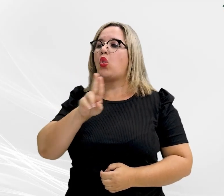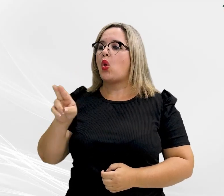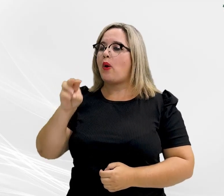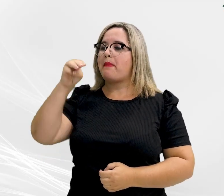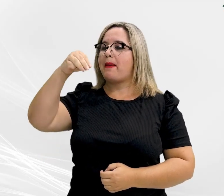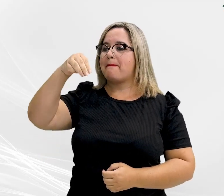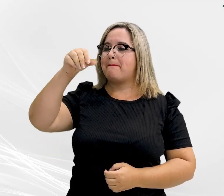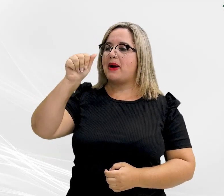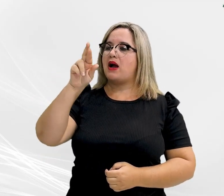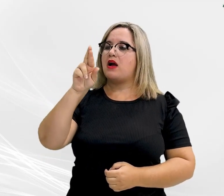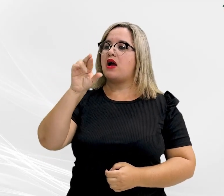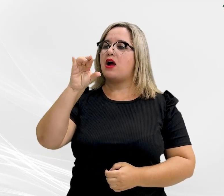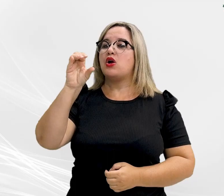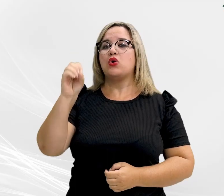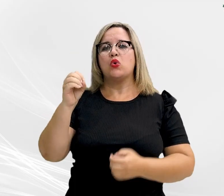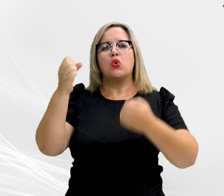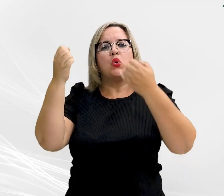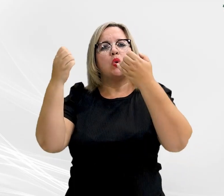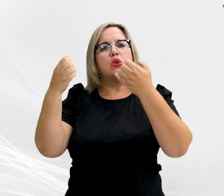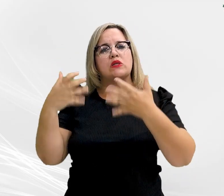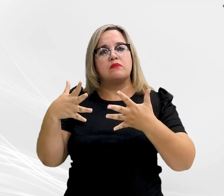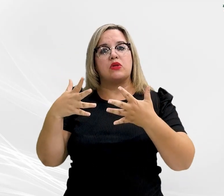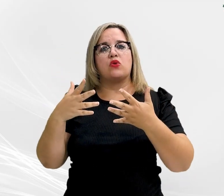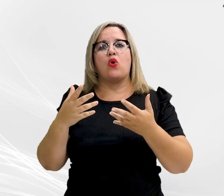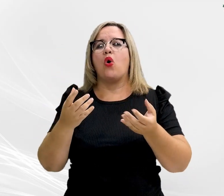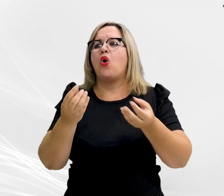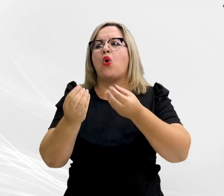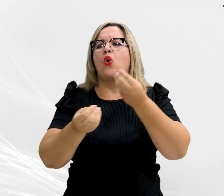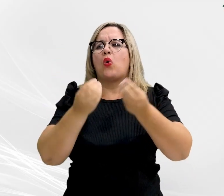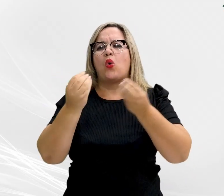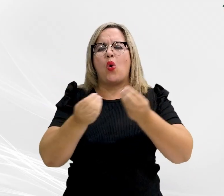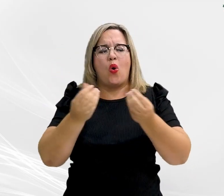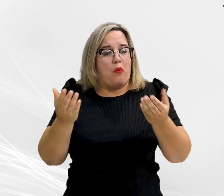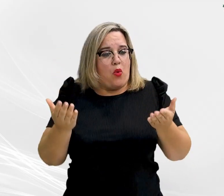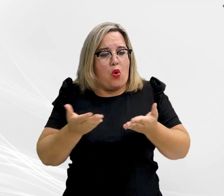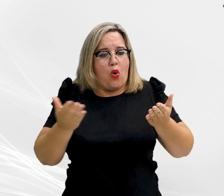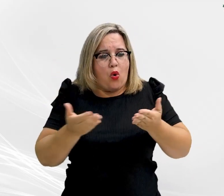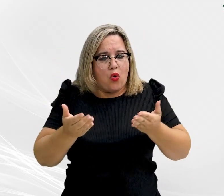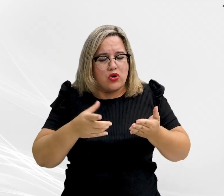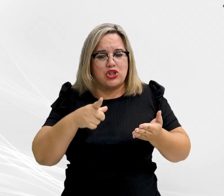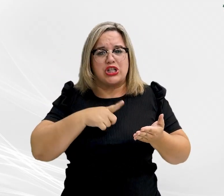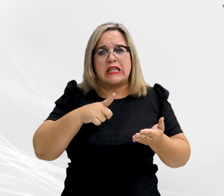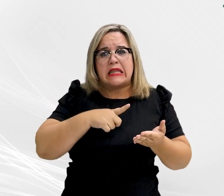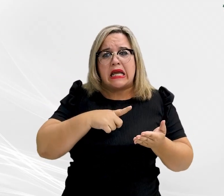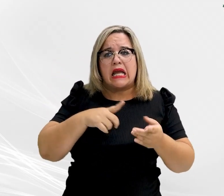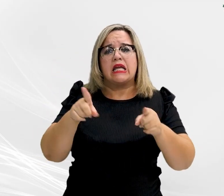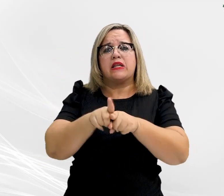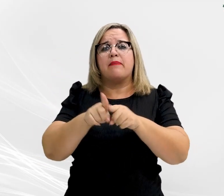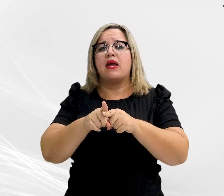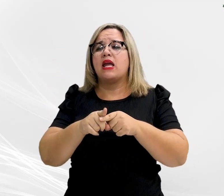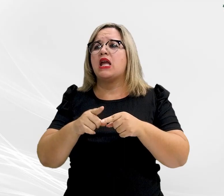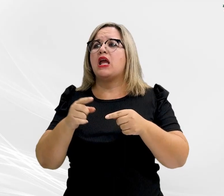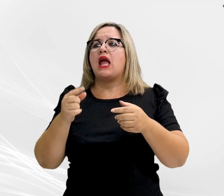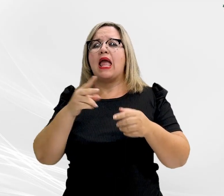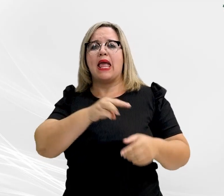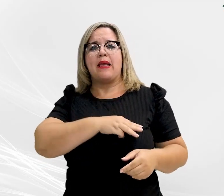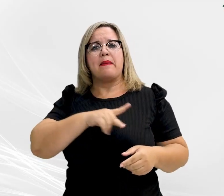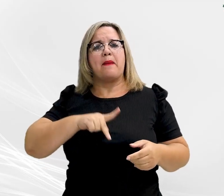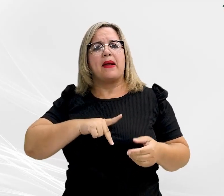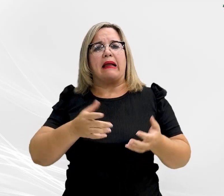fez uma explanação sobre o contexto atual e os objetivos do MPMT. Abordou ainda os objetivos,